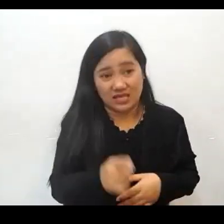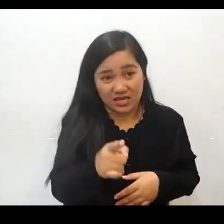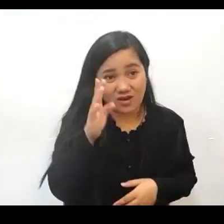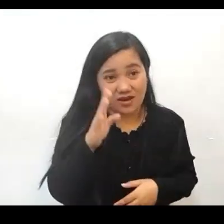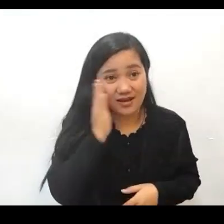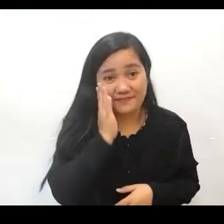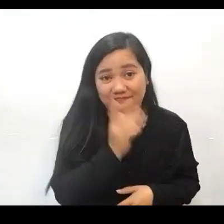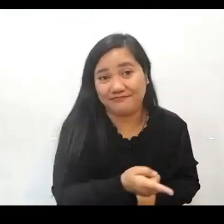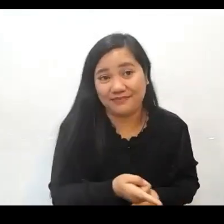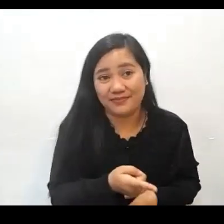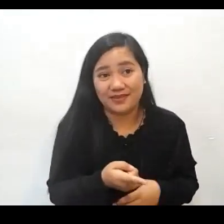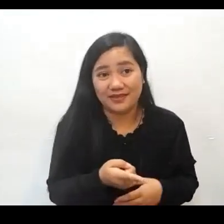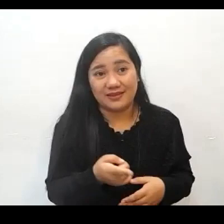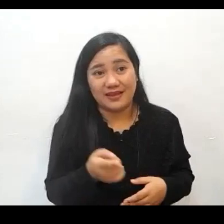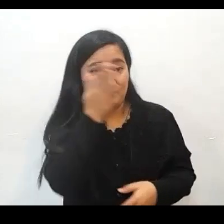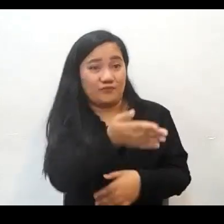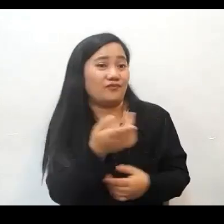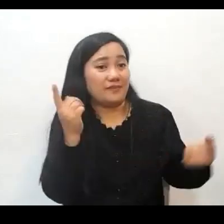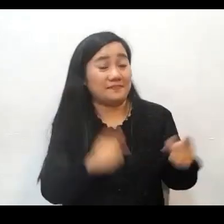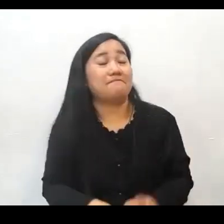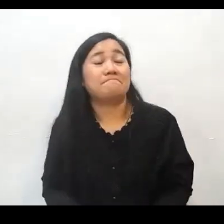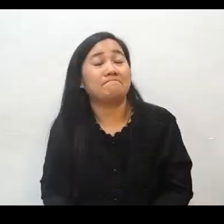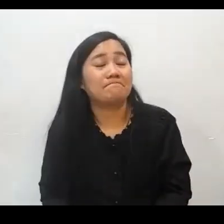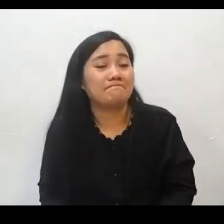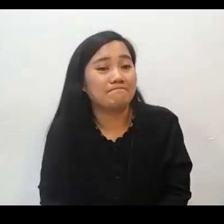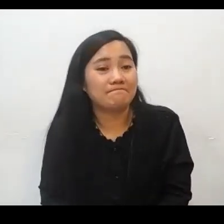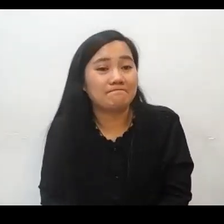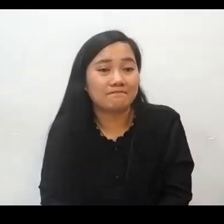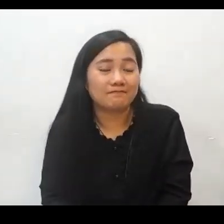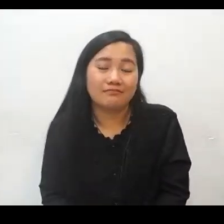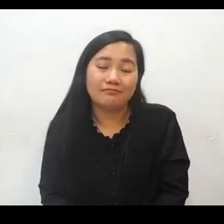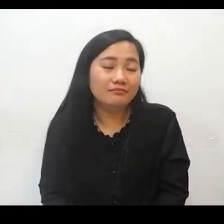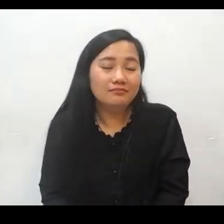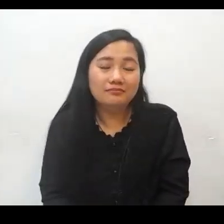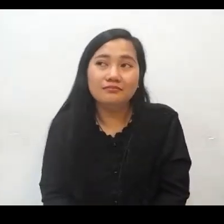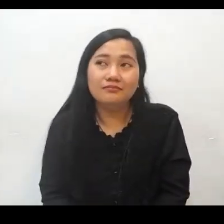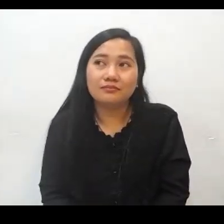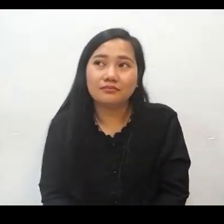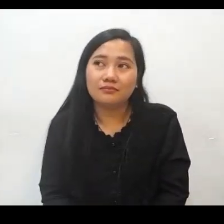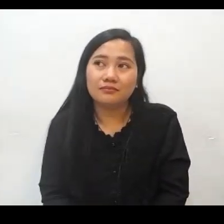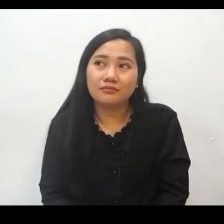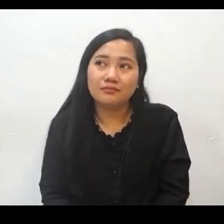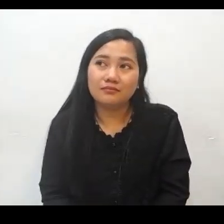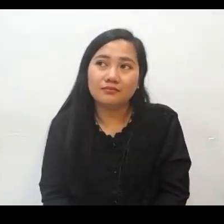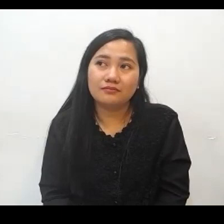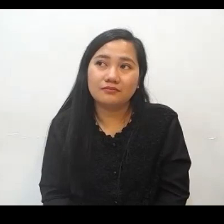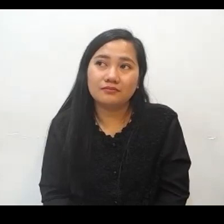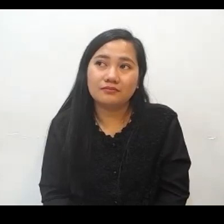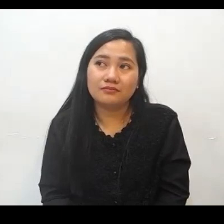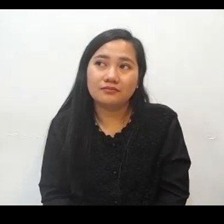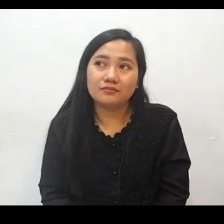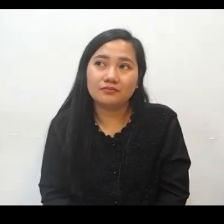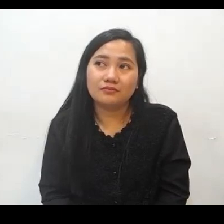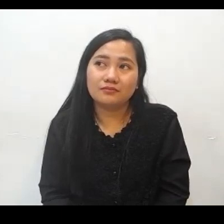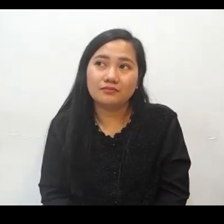And also if somebody has the different intention even though they listen they have a